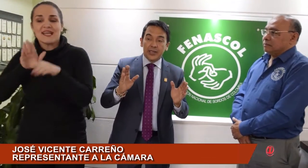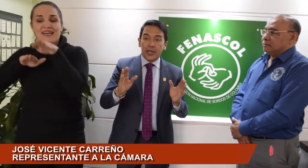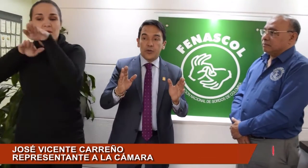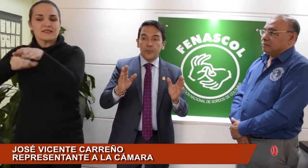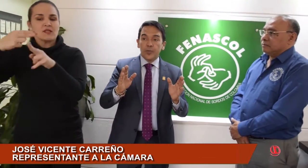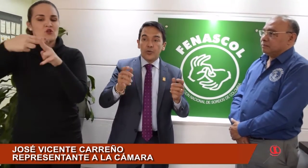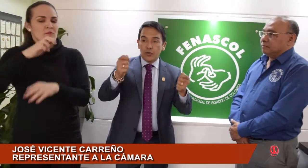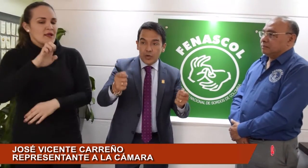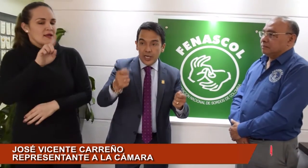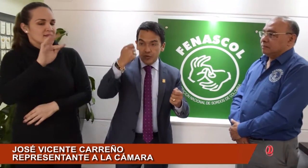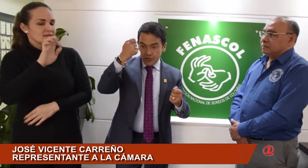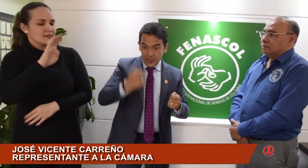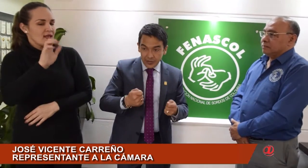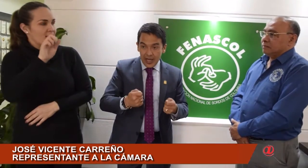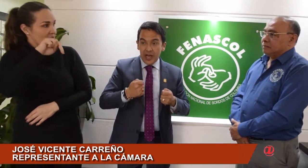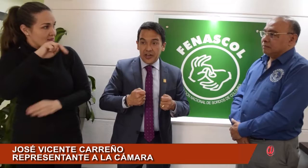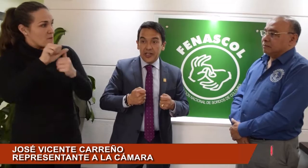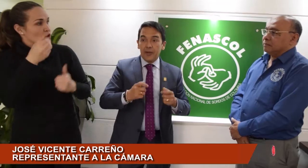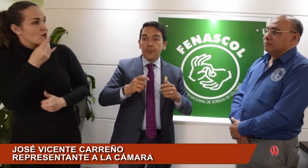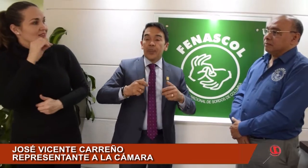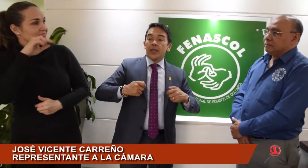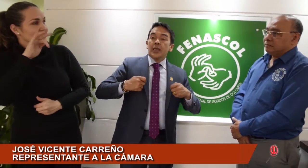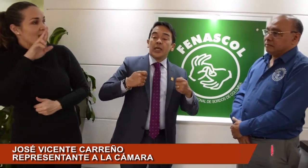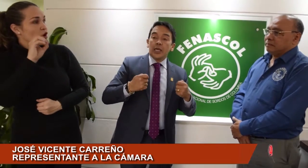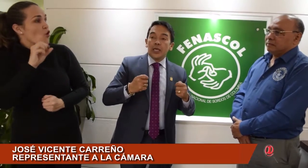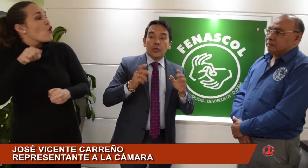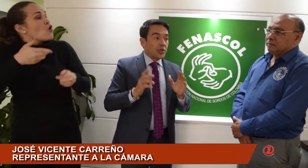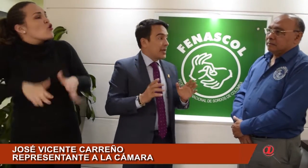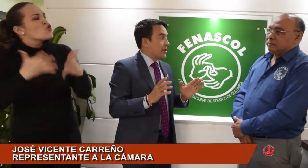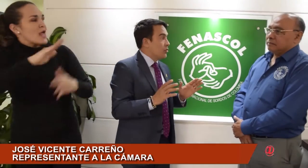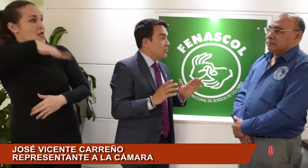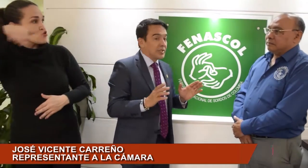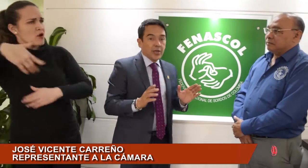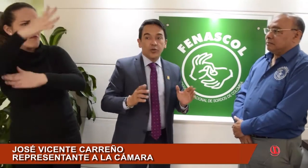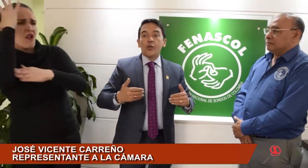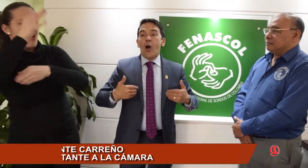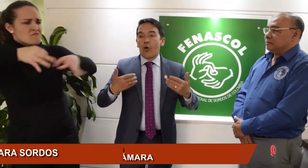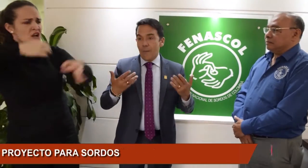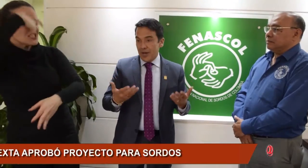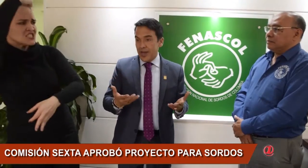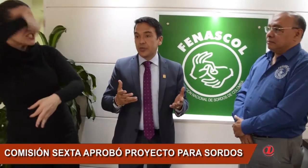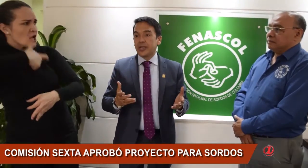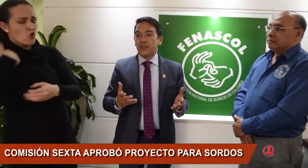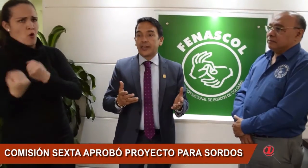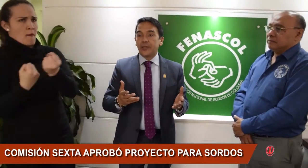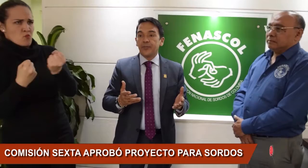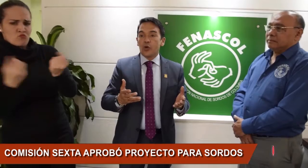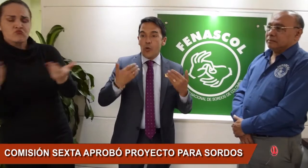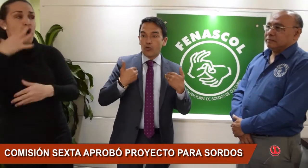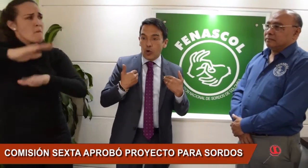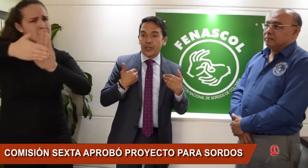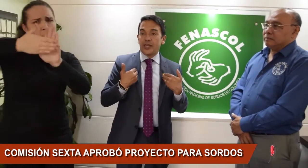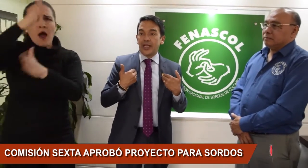Esteban Quintero, un antioqueño, una persona aguerrida, y hizo un debate hoy muy serio y lo acompañamos en el